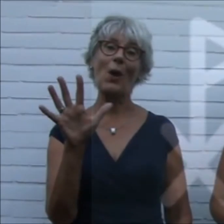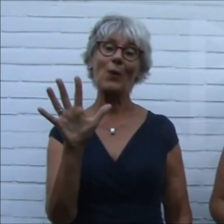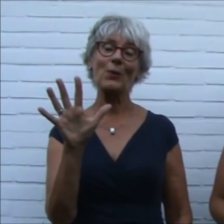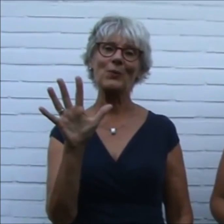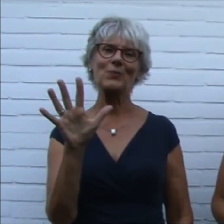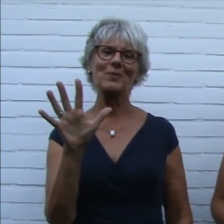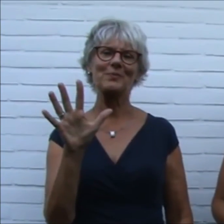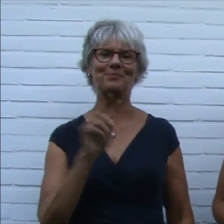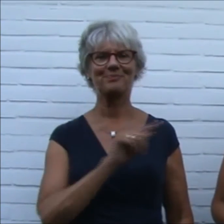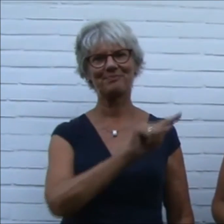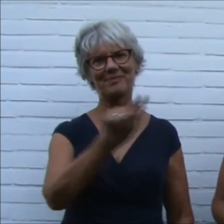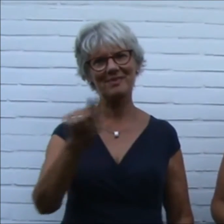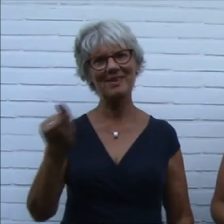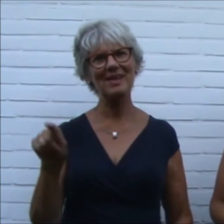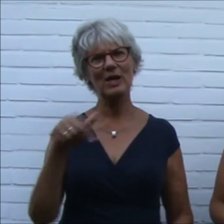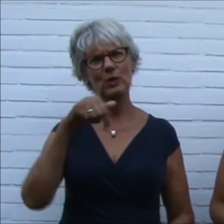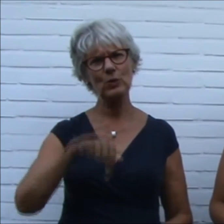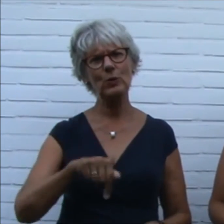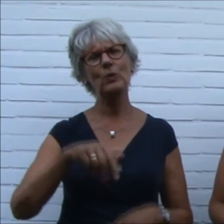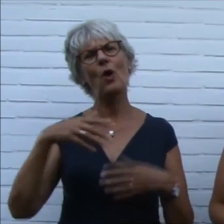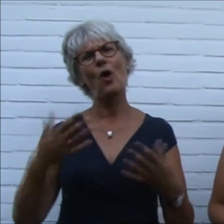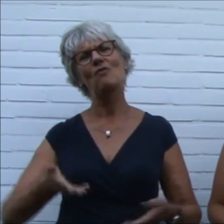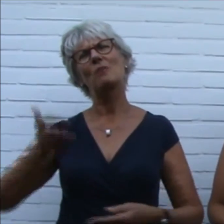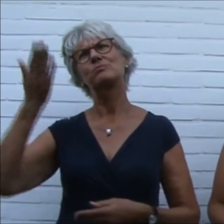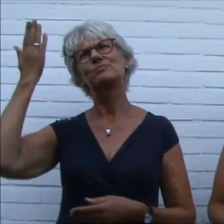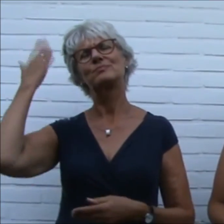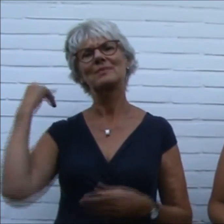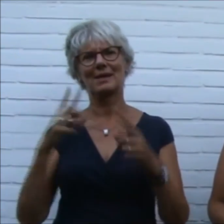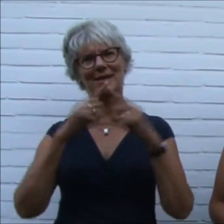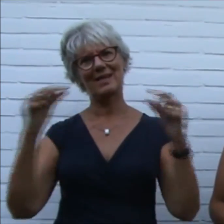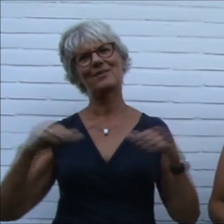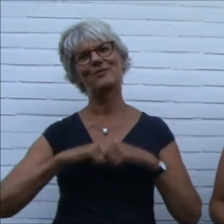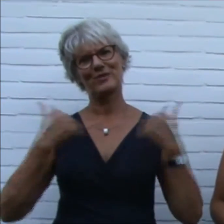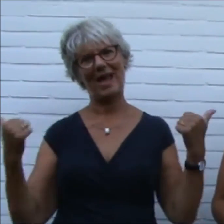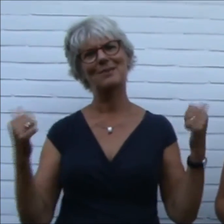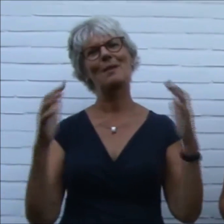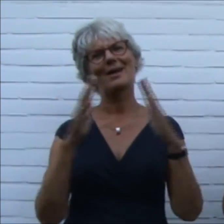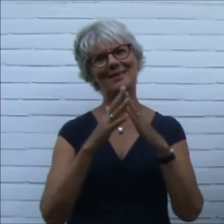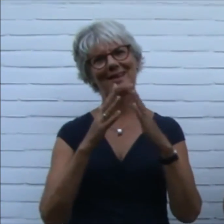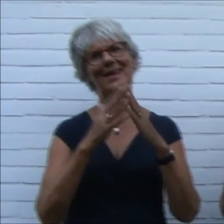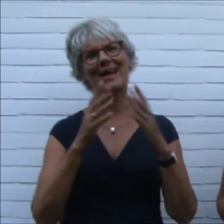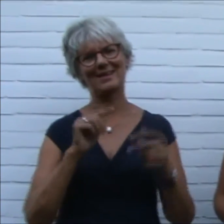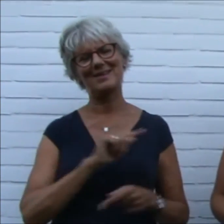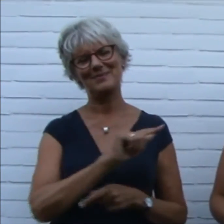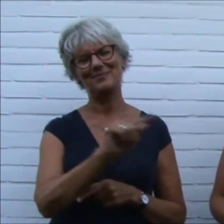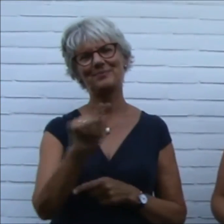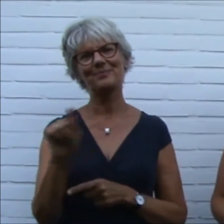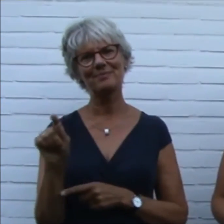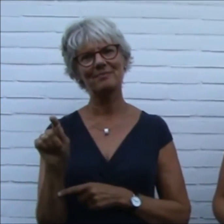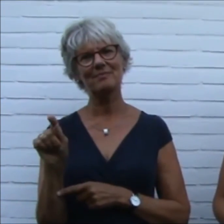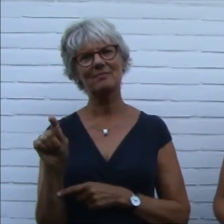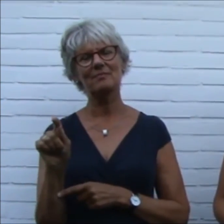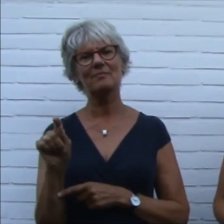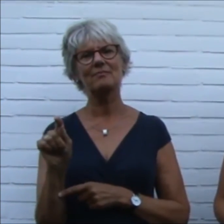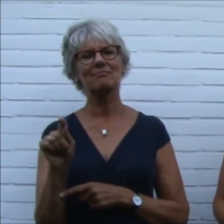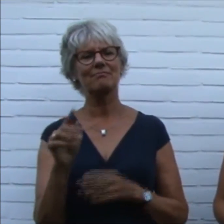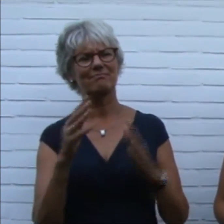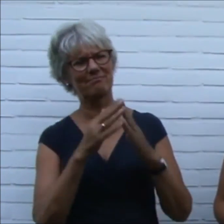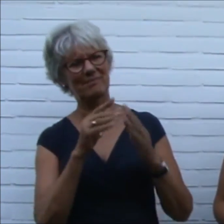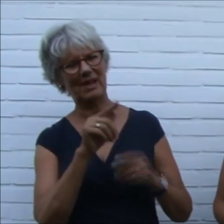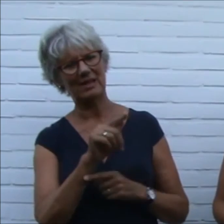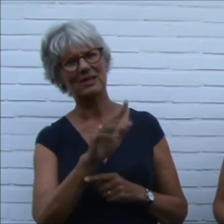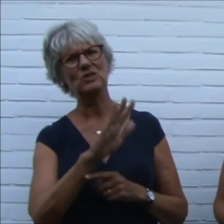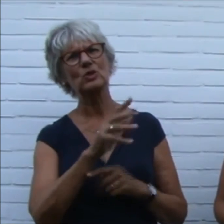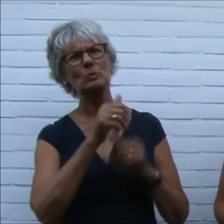Jullie zijn nu of waren in het verleden lid van de Vrijgemaakte Kerk. Die kerk heeft jullie soms goed en